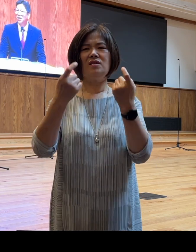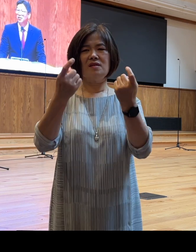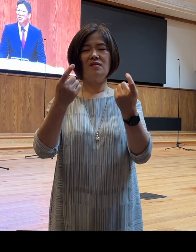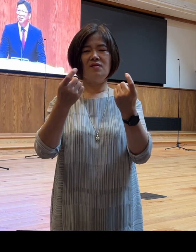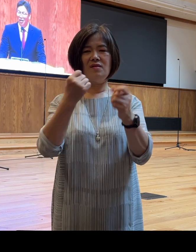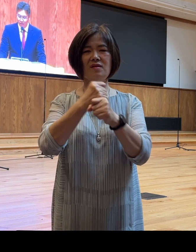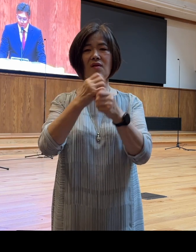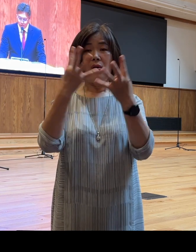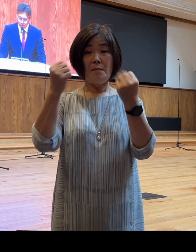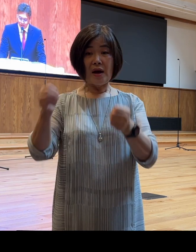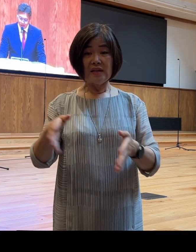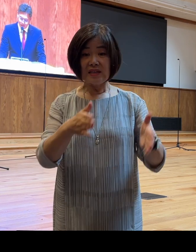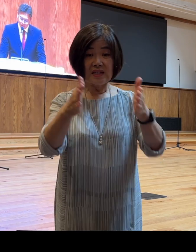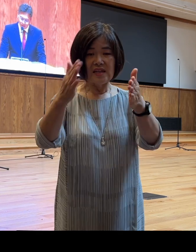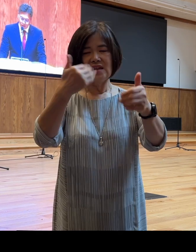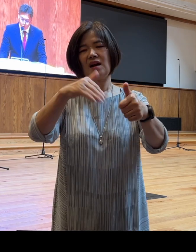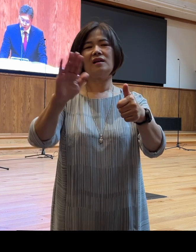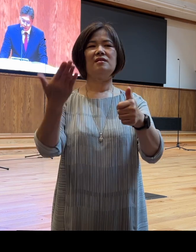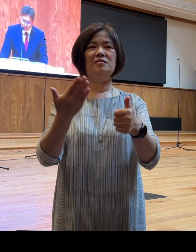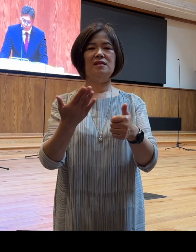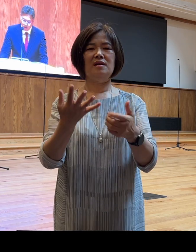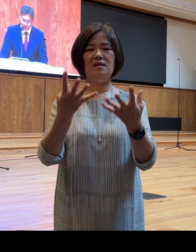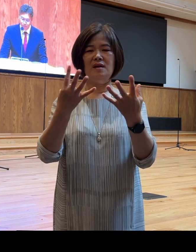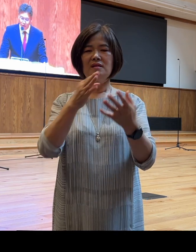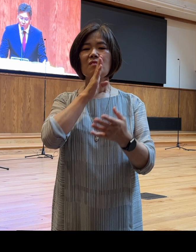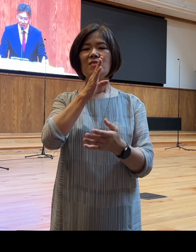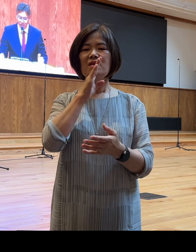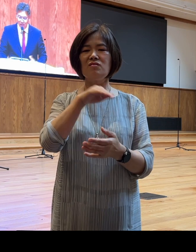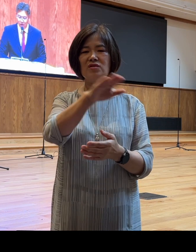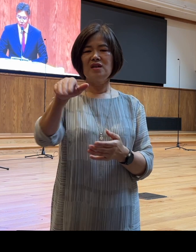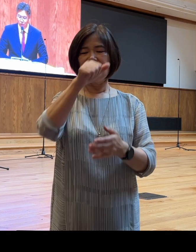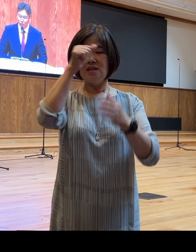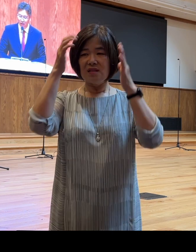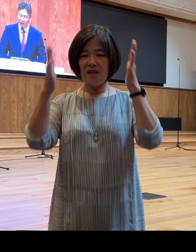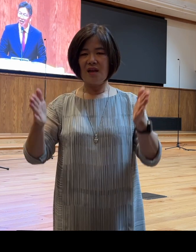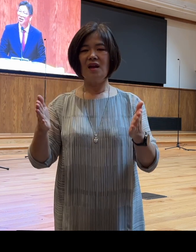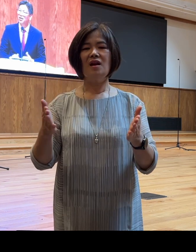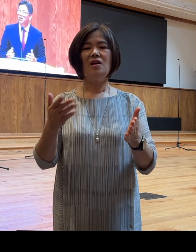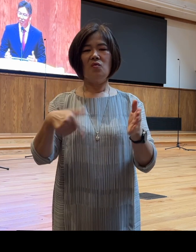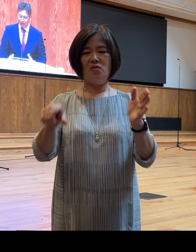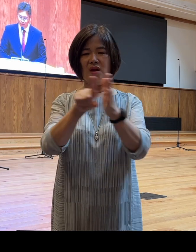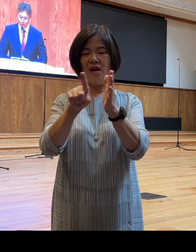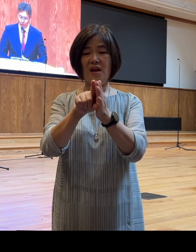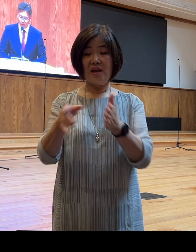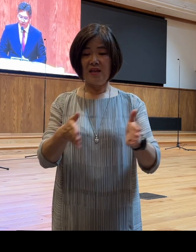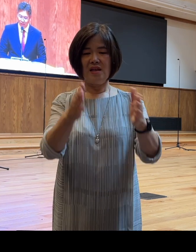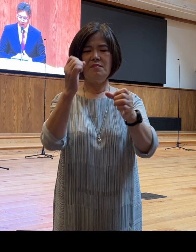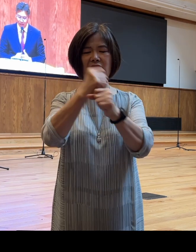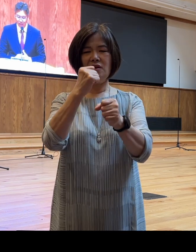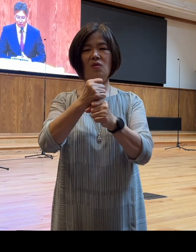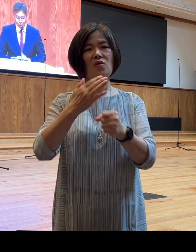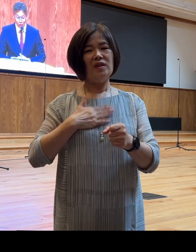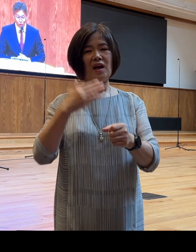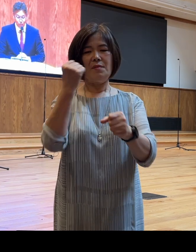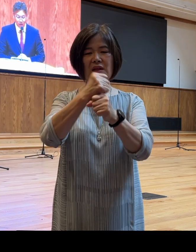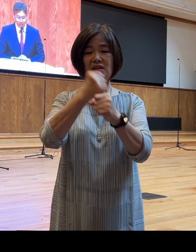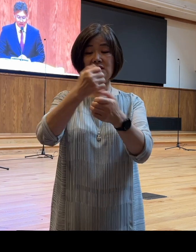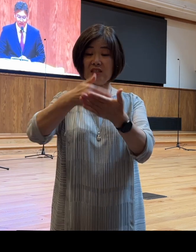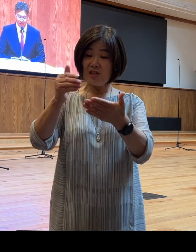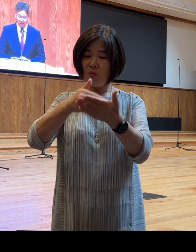가게 될 것입니다 그리고 우리는 우리 나름대로의 인생의 여정을 위해 길을 만들고 내가 만든 지도를 준비합니다 하지만